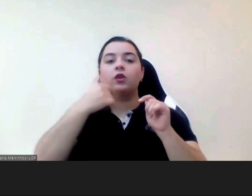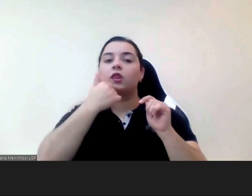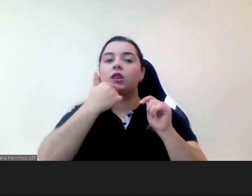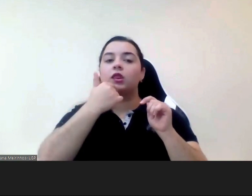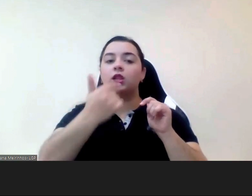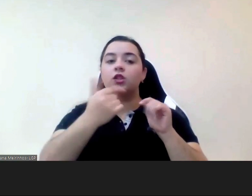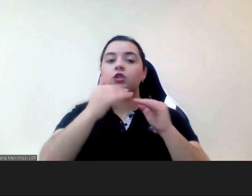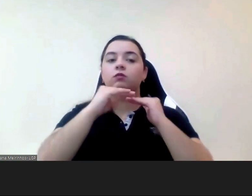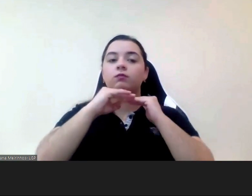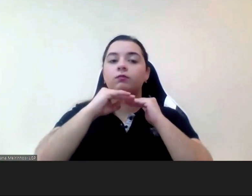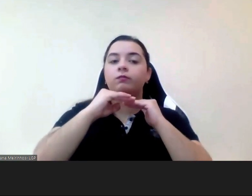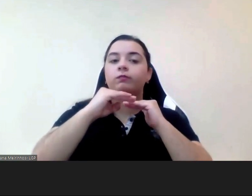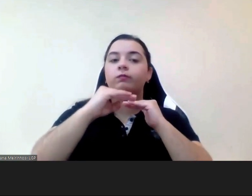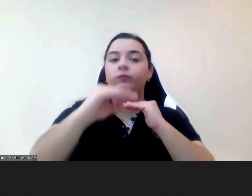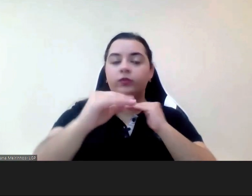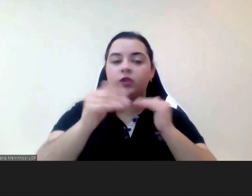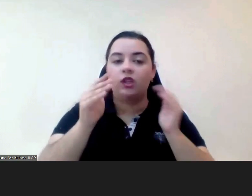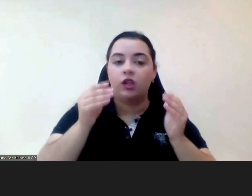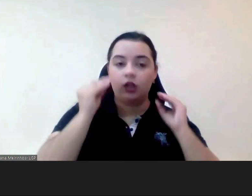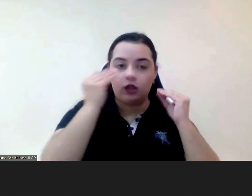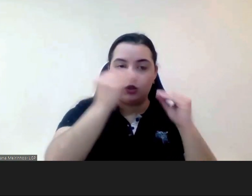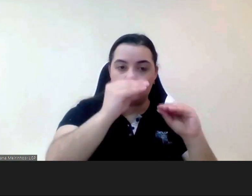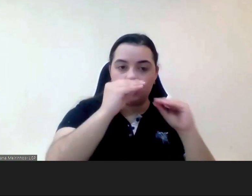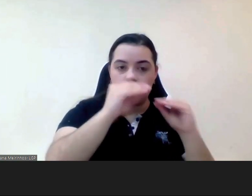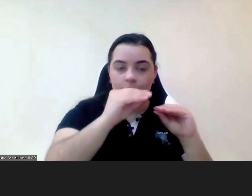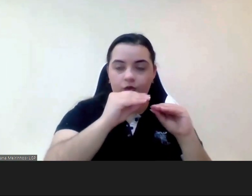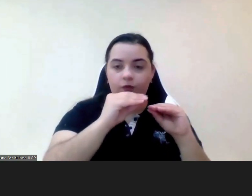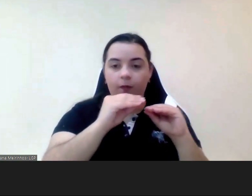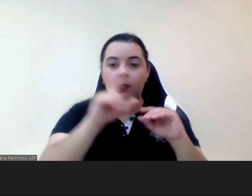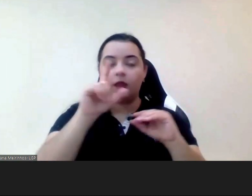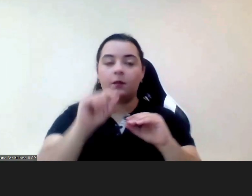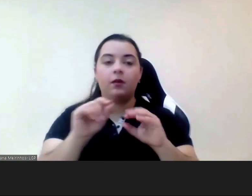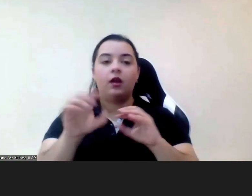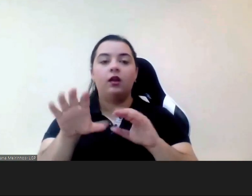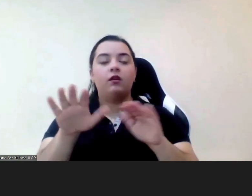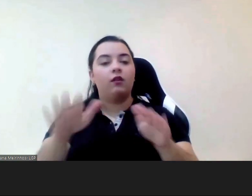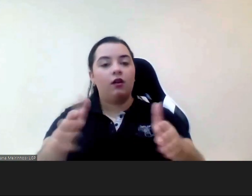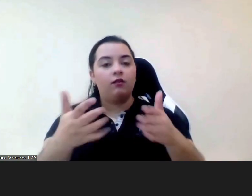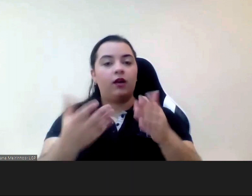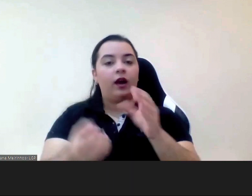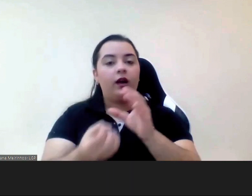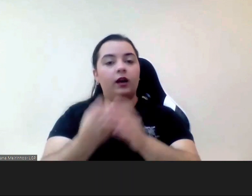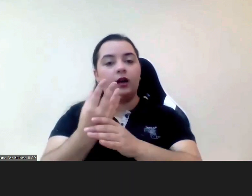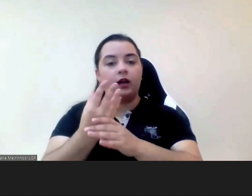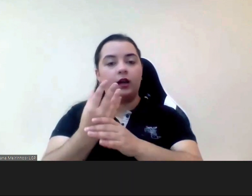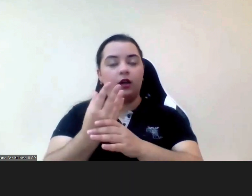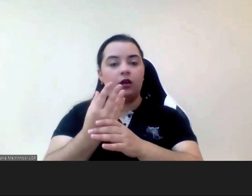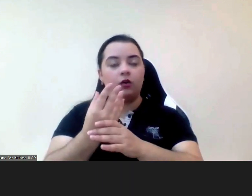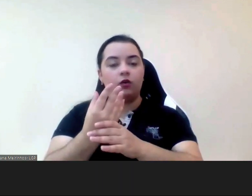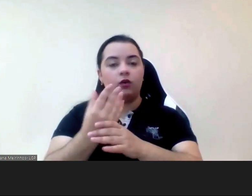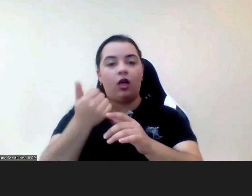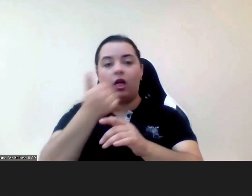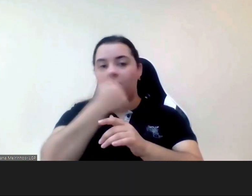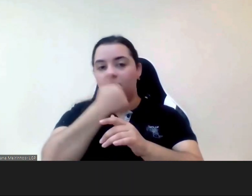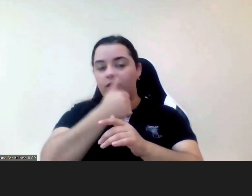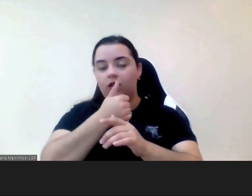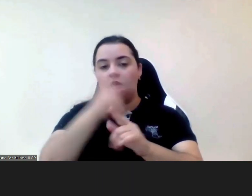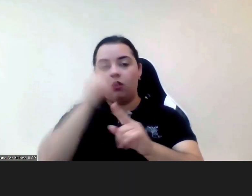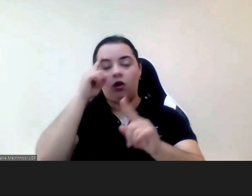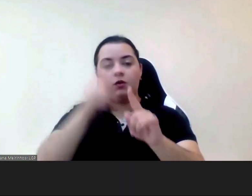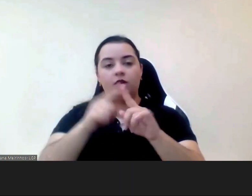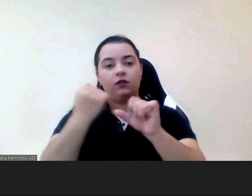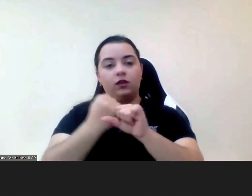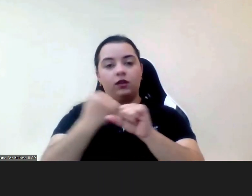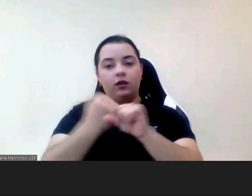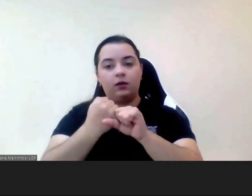respostas de fórum socio-ocupacional com o objetivo de promover a participação de atividades ocupacionais indutoras de